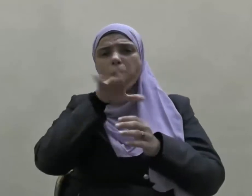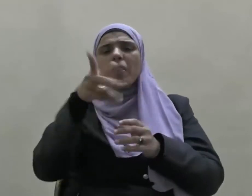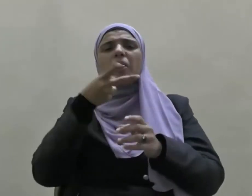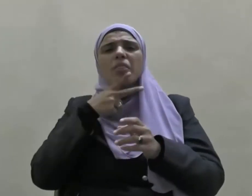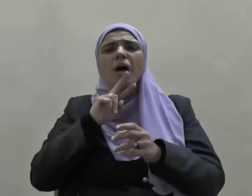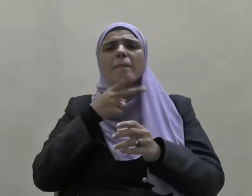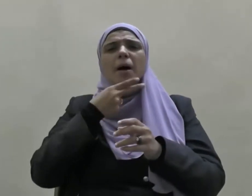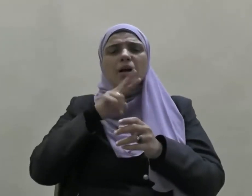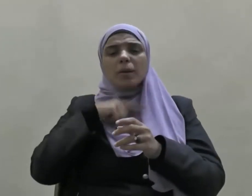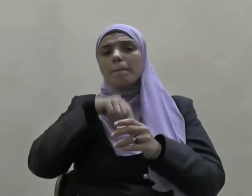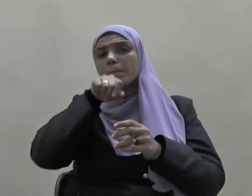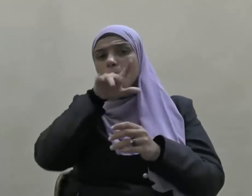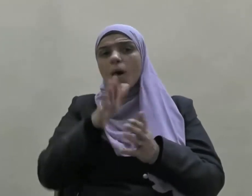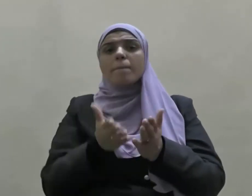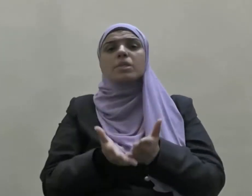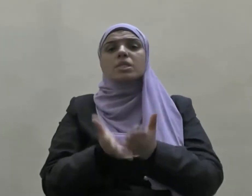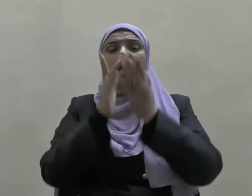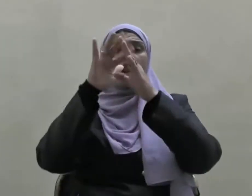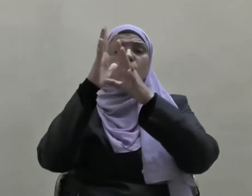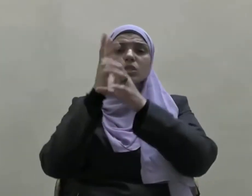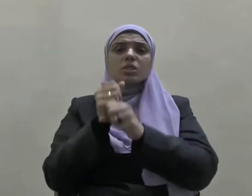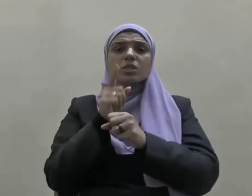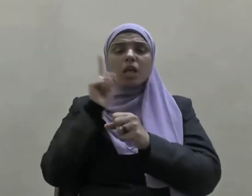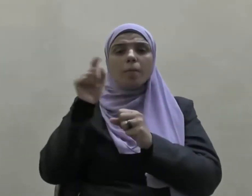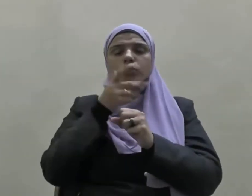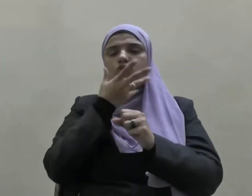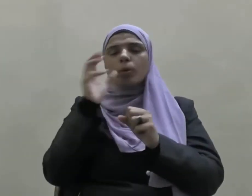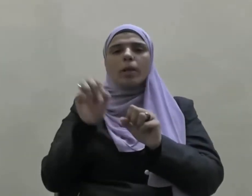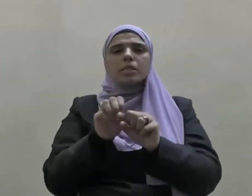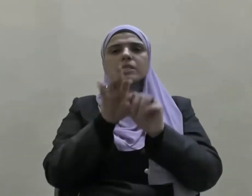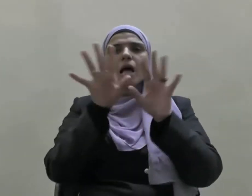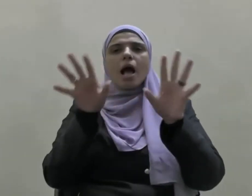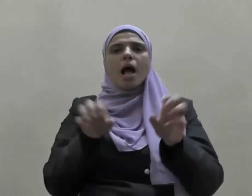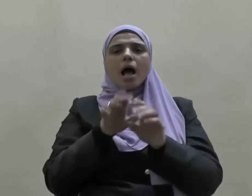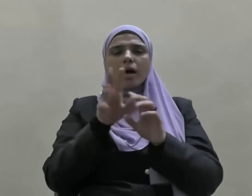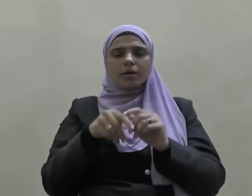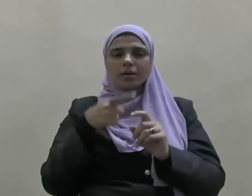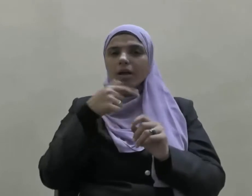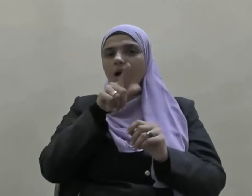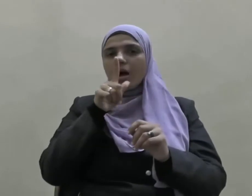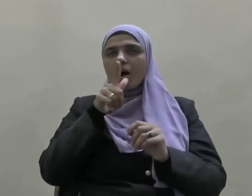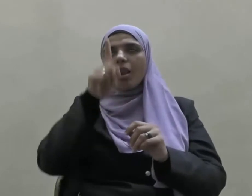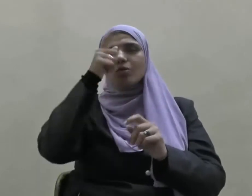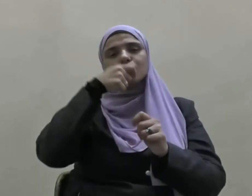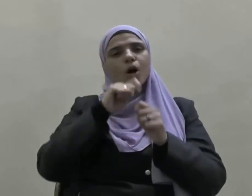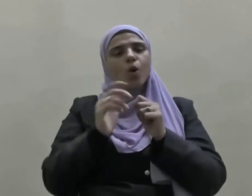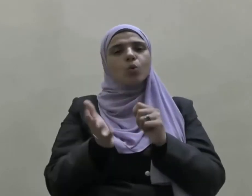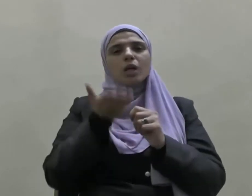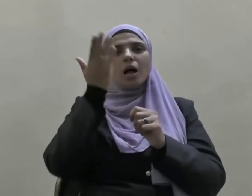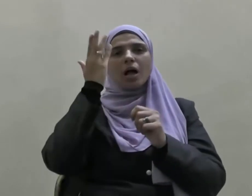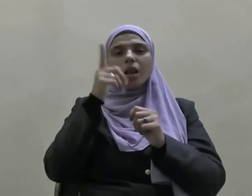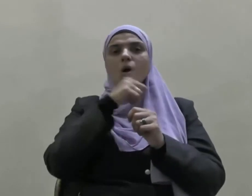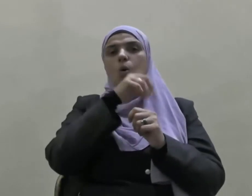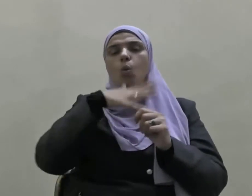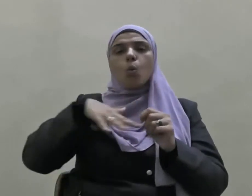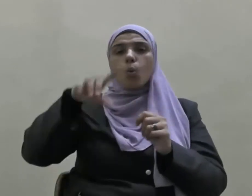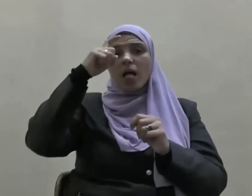أنه صلى الله عليه وسلم ساحر قال تعالى وقال